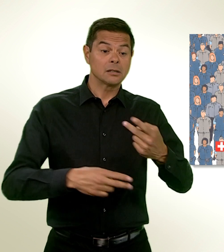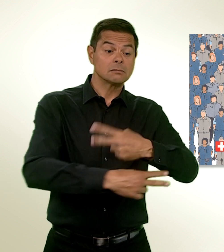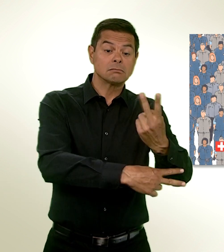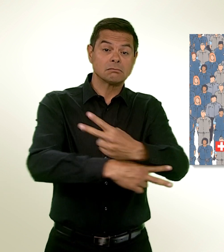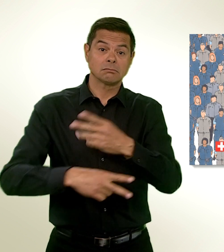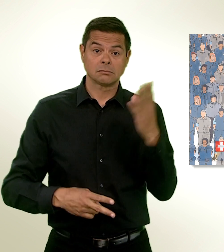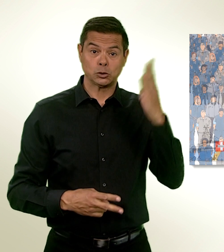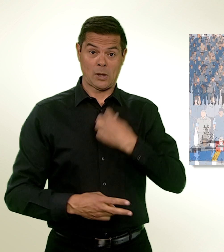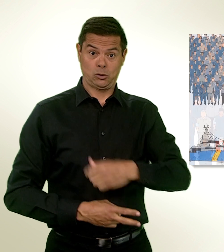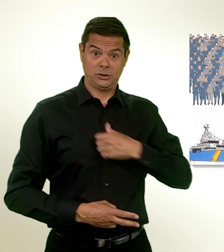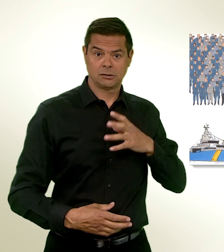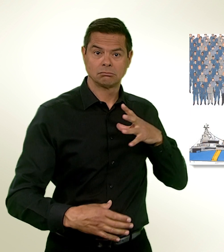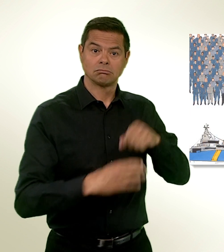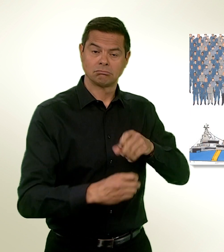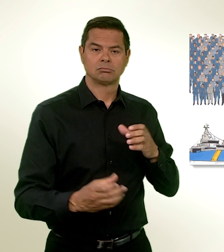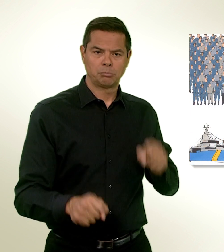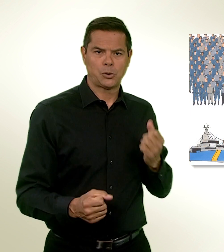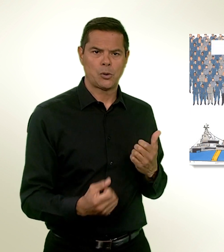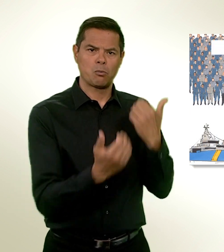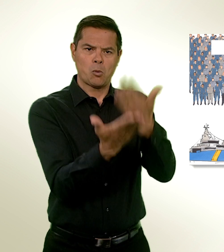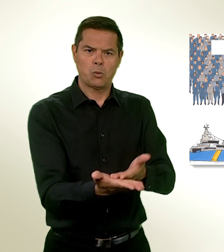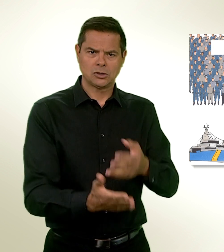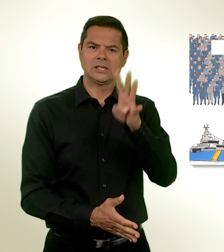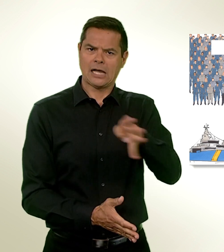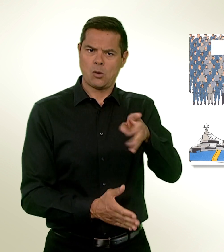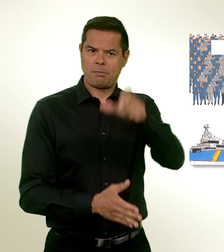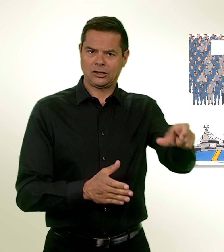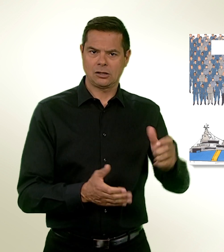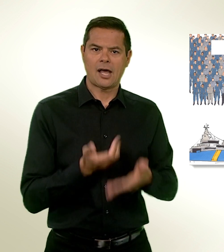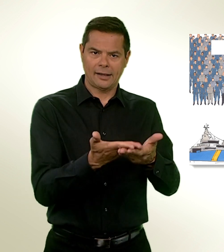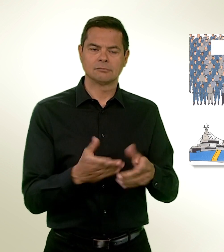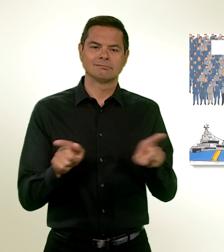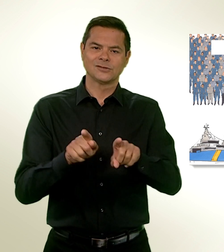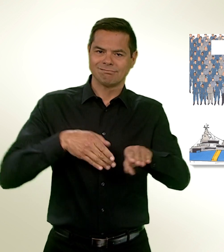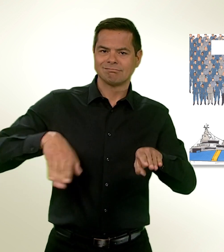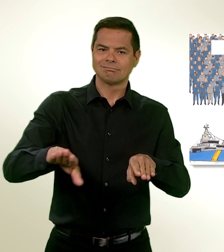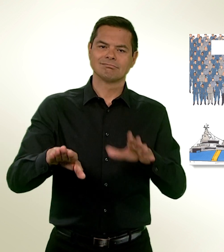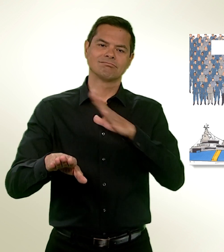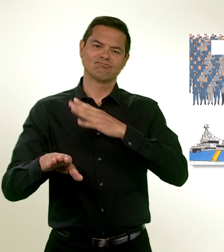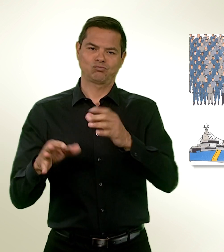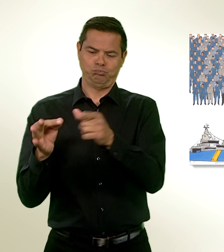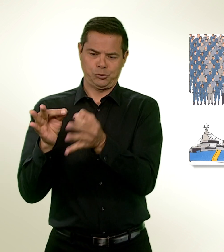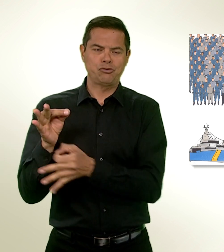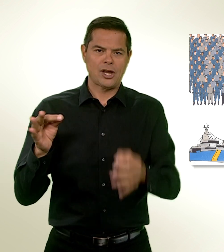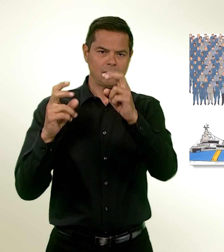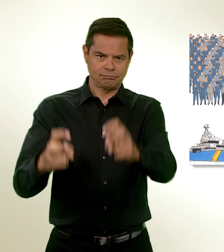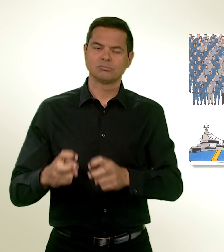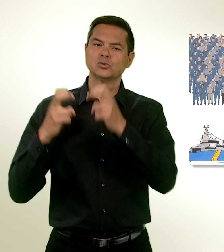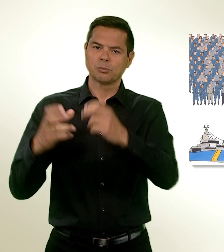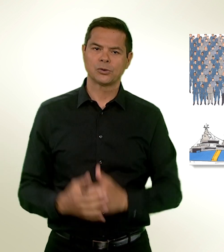'à 40 personnes. Le budget de Frontex augmentera parallèlement à ce développement. La contribution de la Suisse est réglée